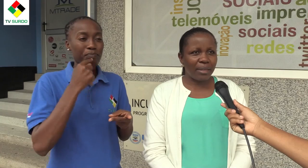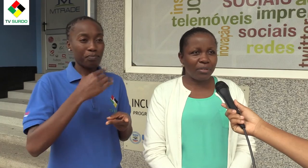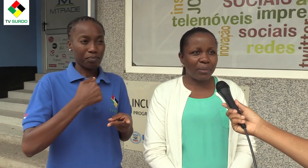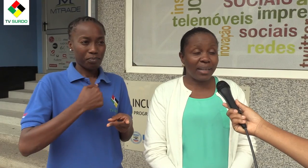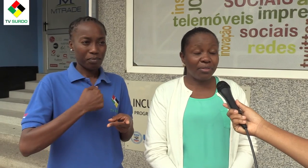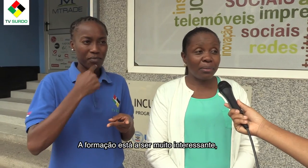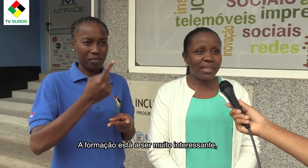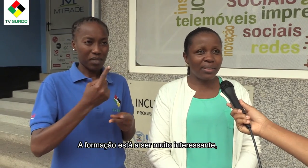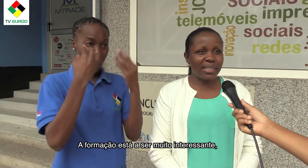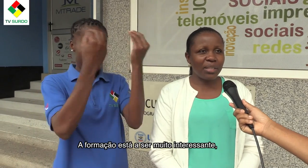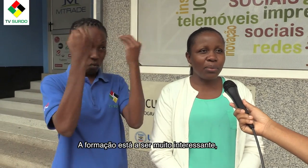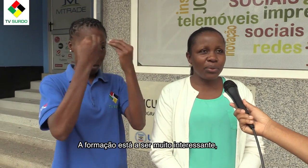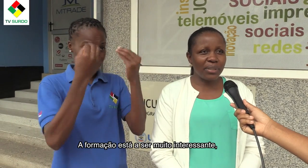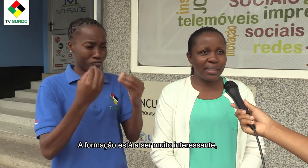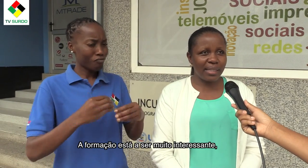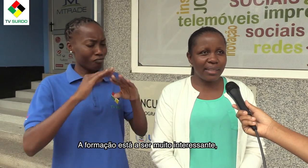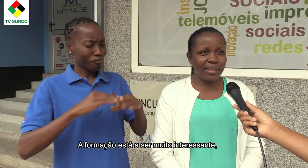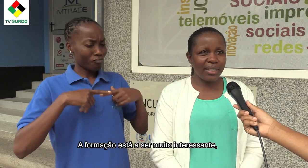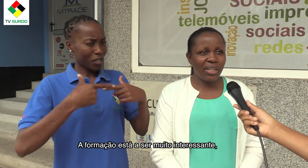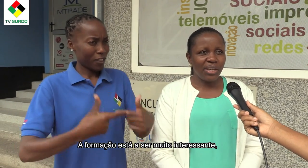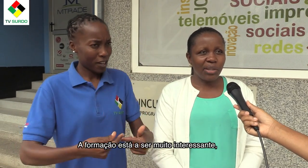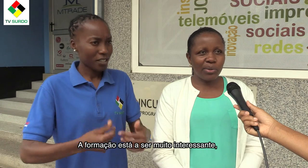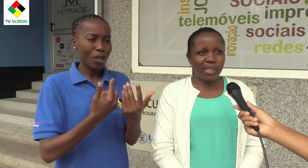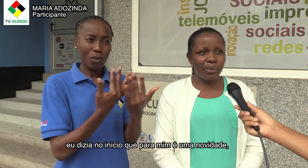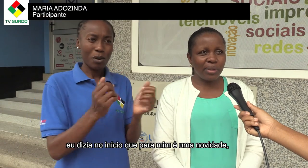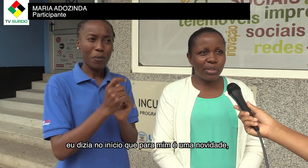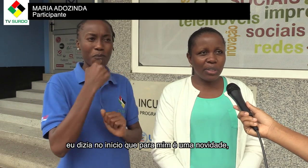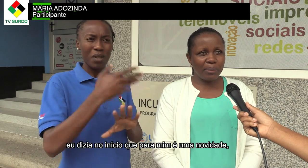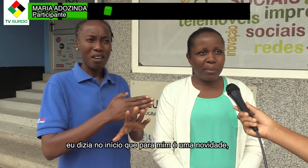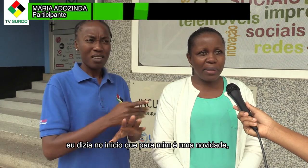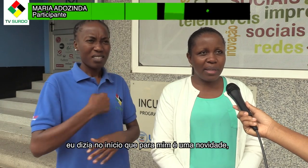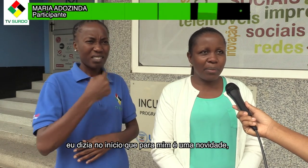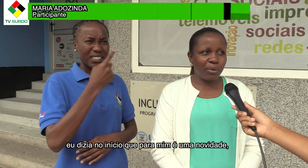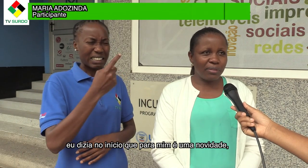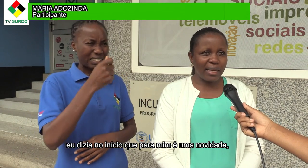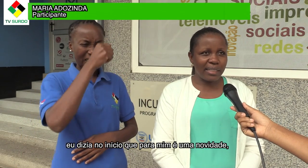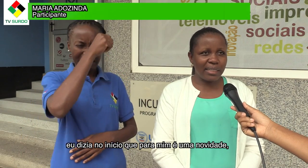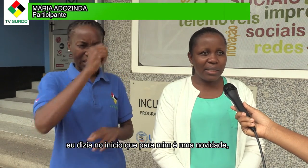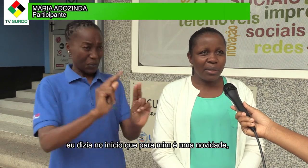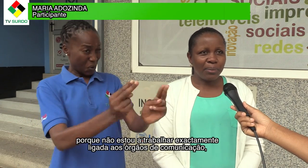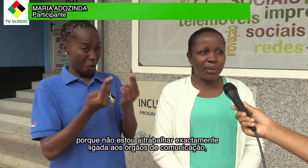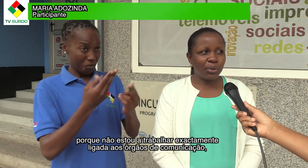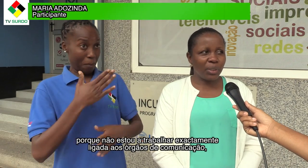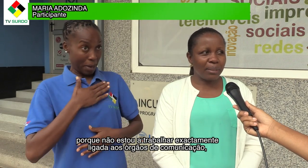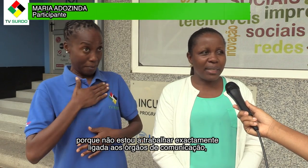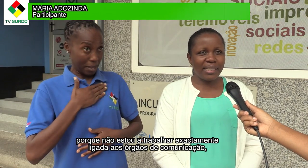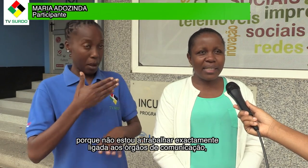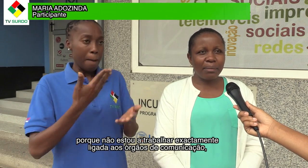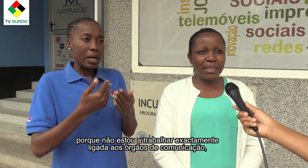A formação está a ser muito interessante. Eu dizia no início que para mim é uma novidade, porque eu não estou a trabalhar exatamente